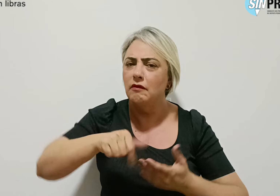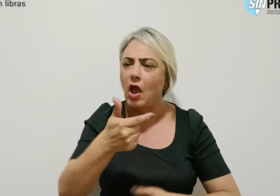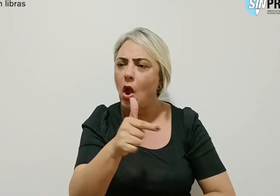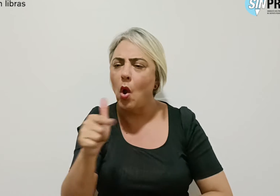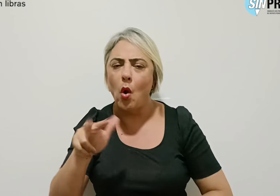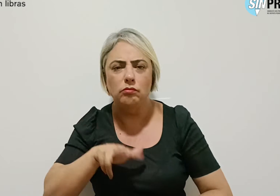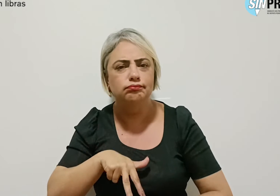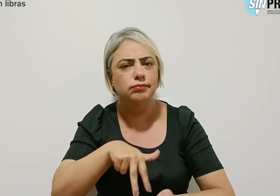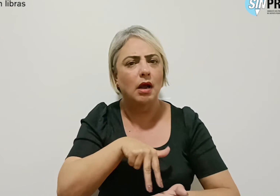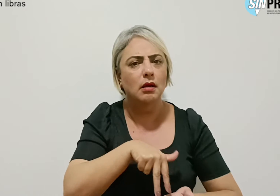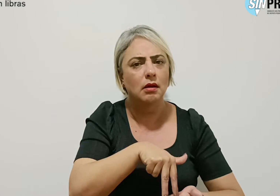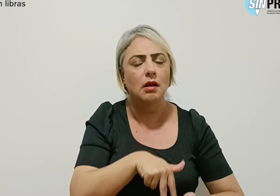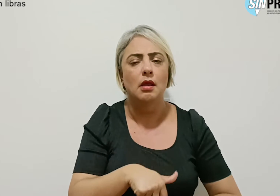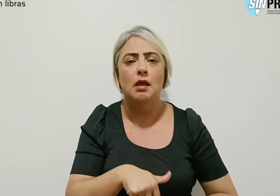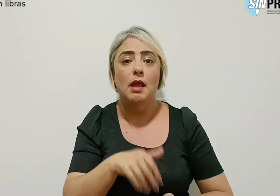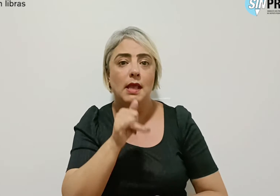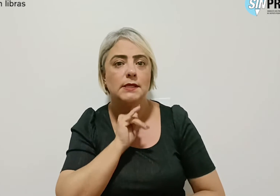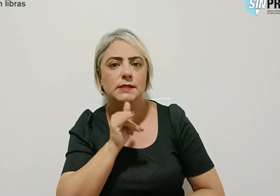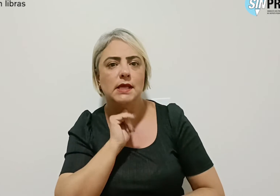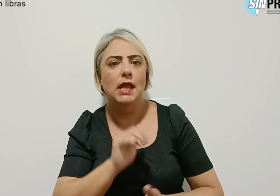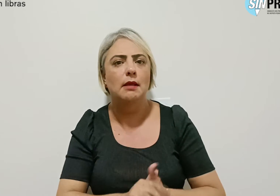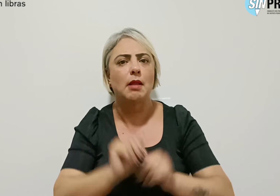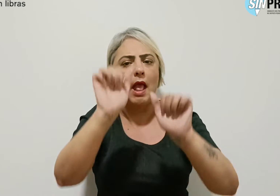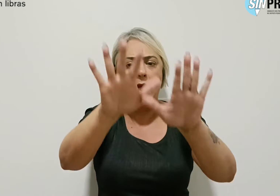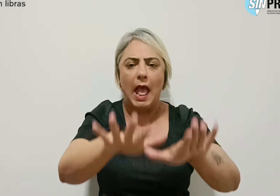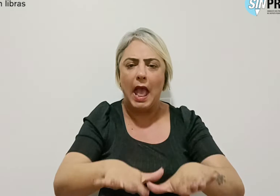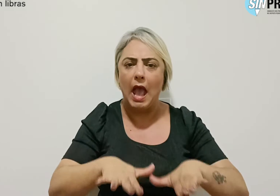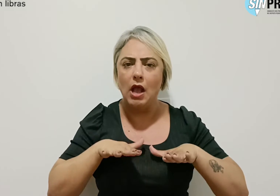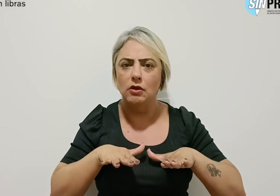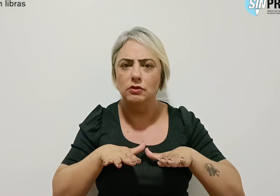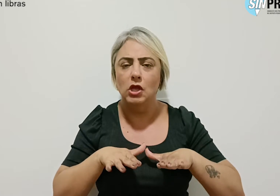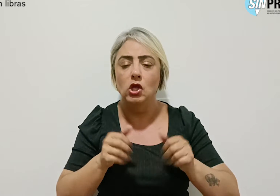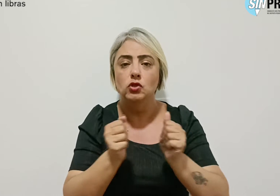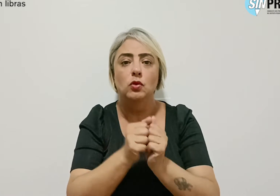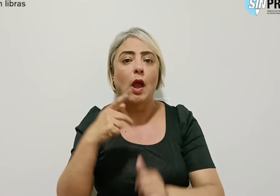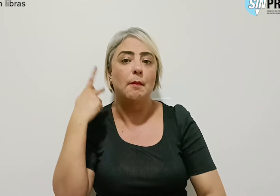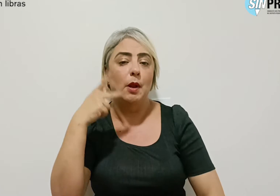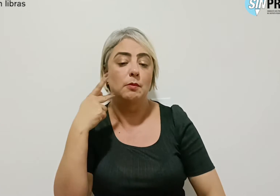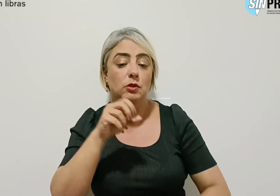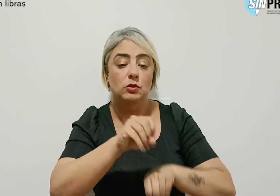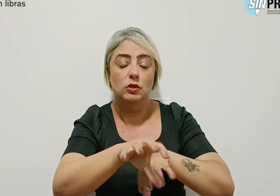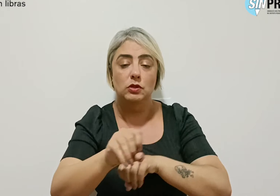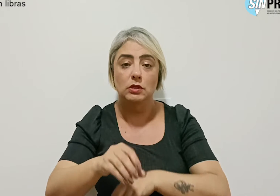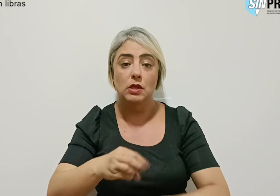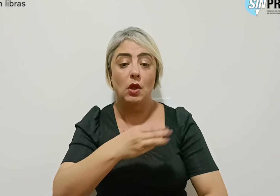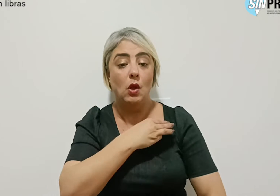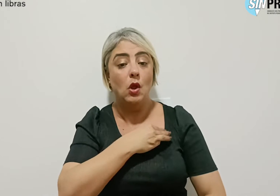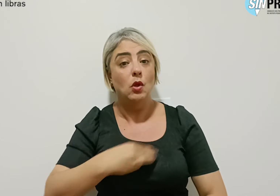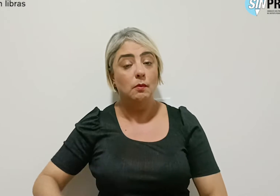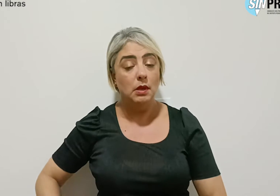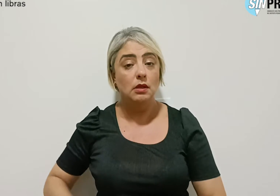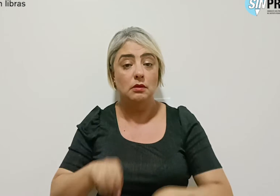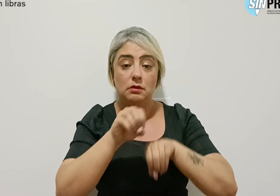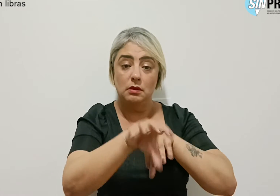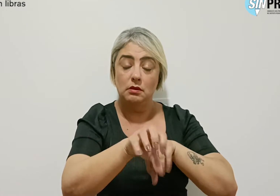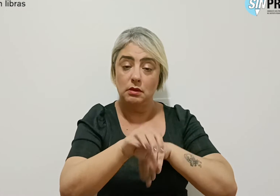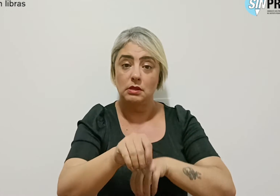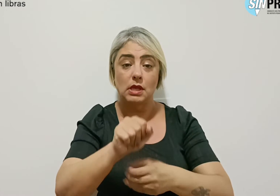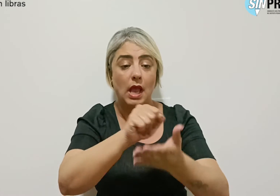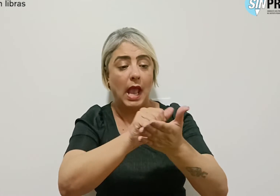frentes, como audiências com a PROEDUC e o Ministro da Educação, ações no